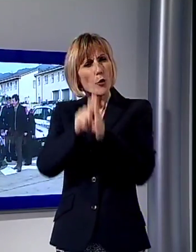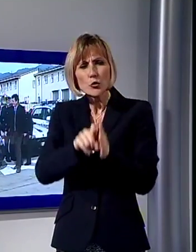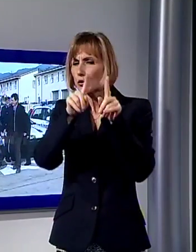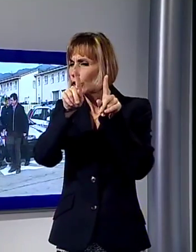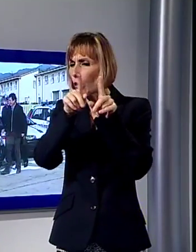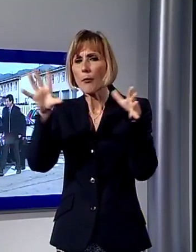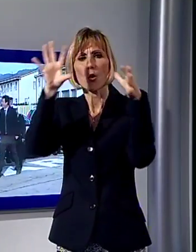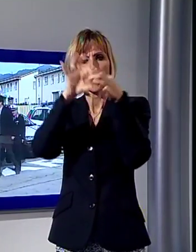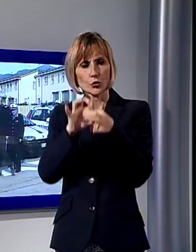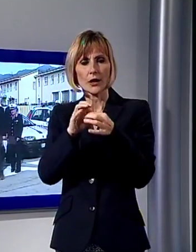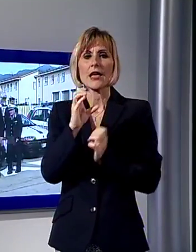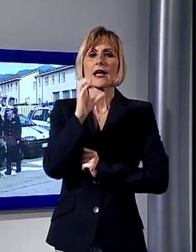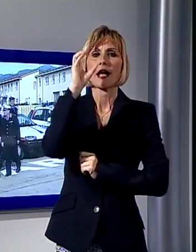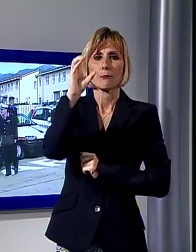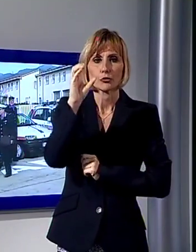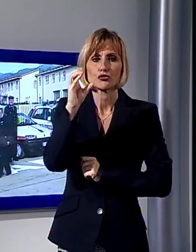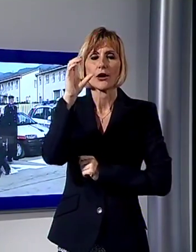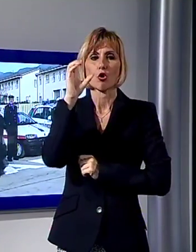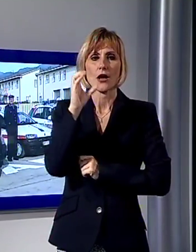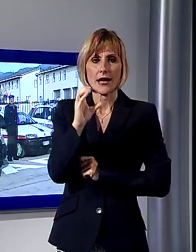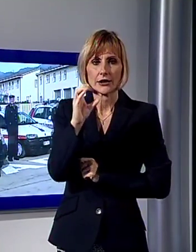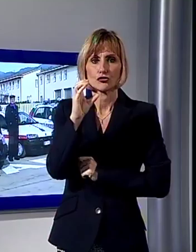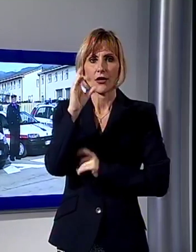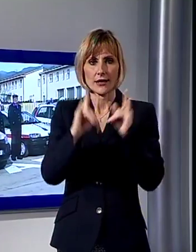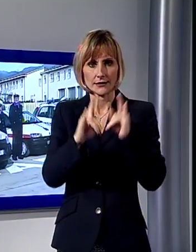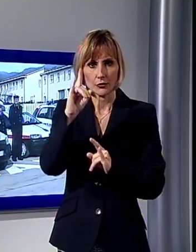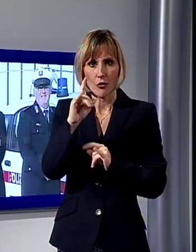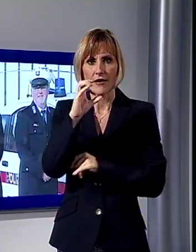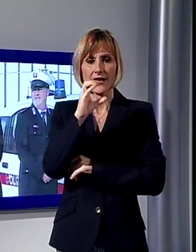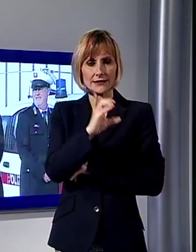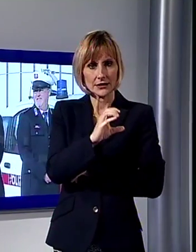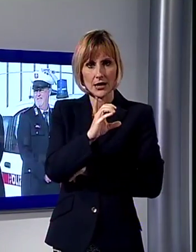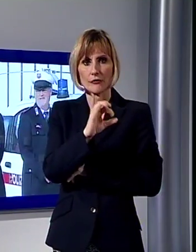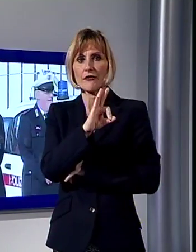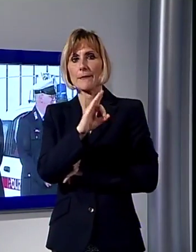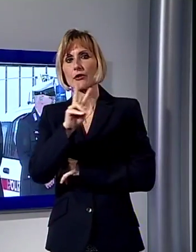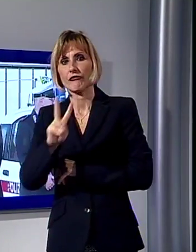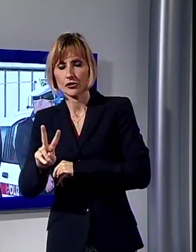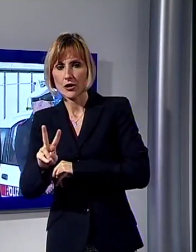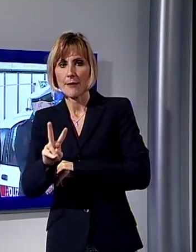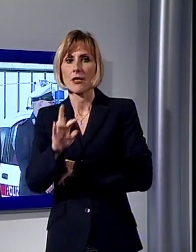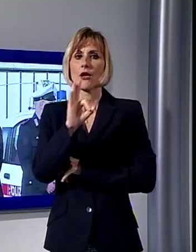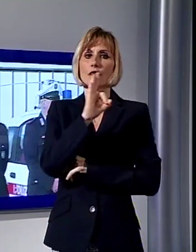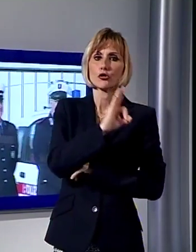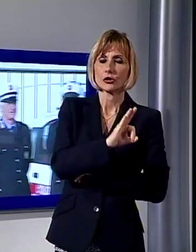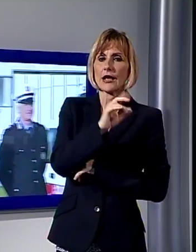'Unione. Carporgiano, Careggine, Castelnuovo, Castiglione, Fabbriche di Vergemoli, Fosciandora, Gallicano, Molazzana,